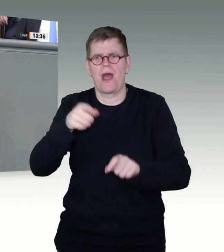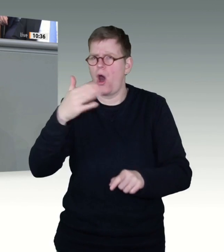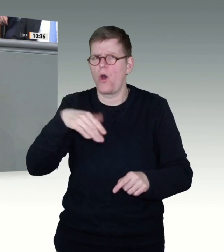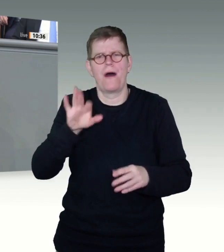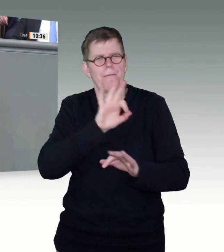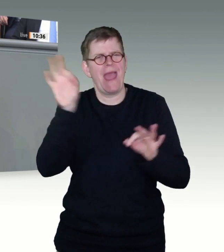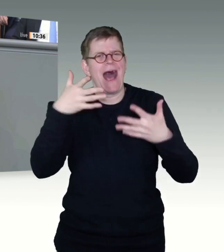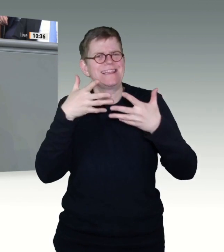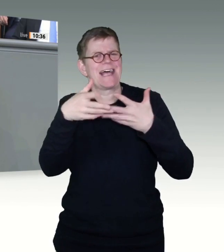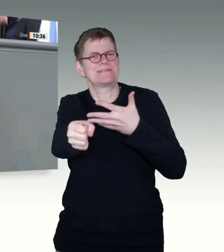diskriminiert werden darf.